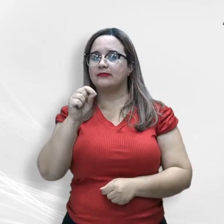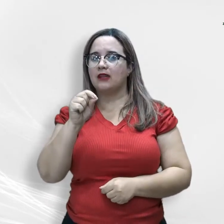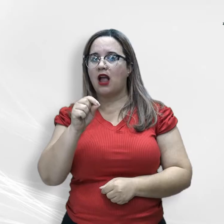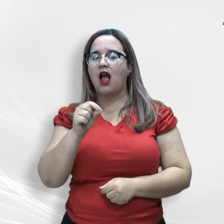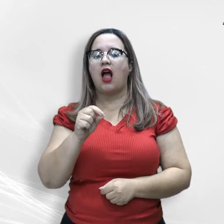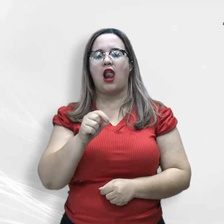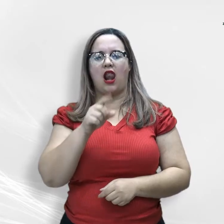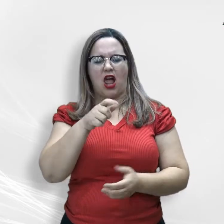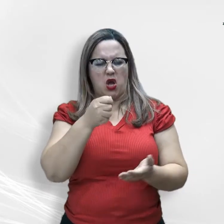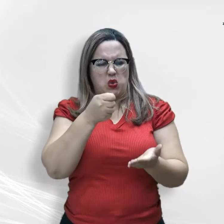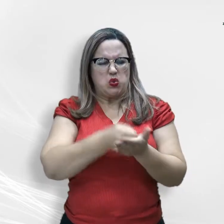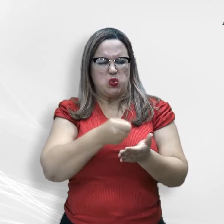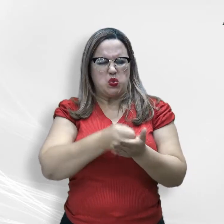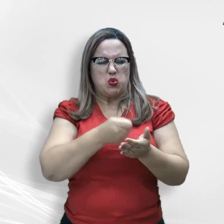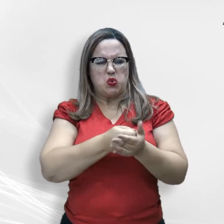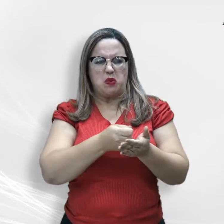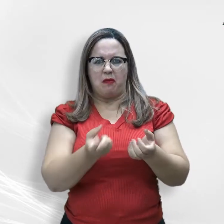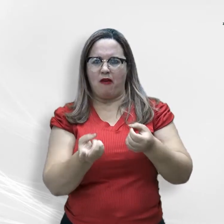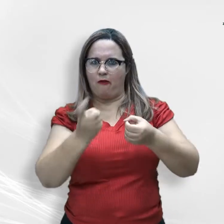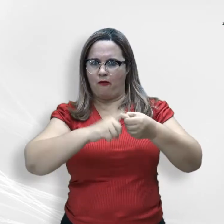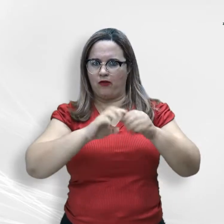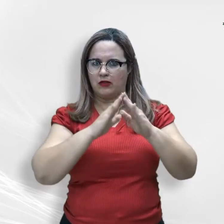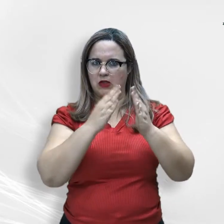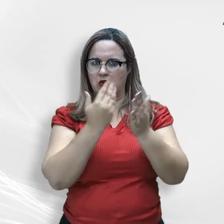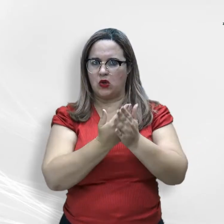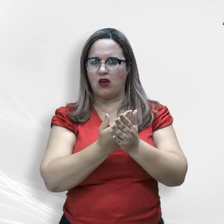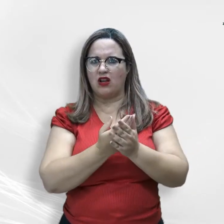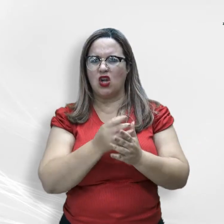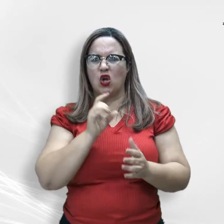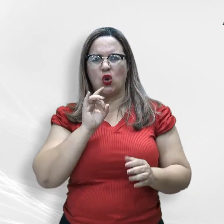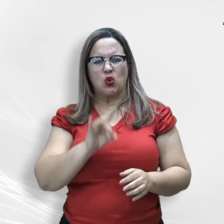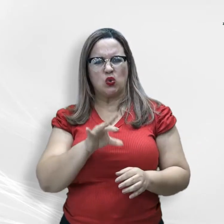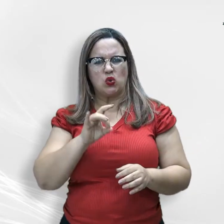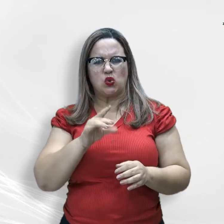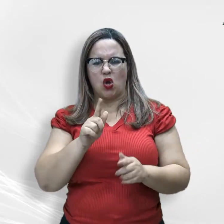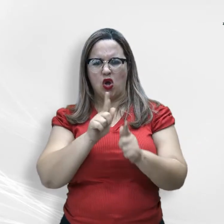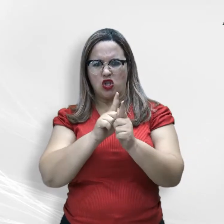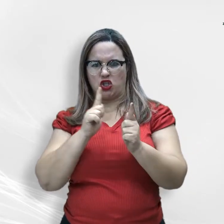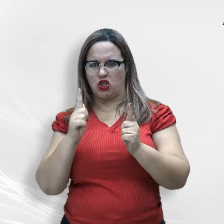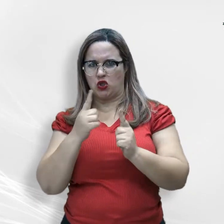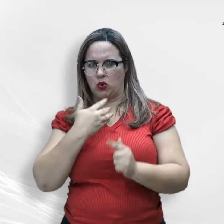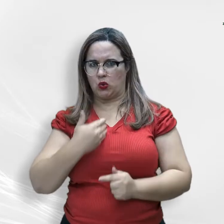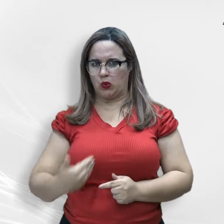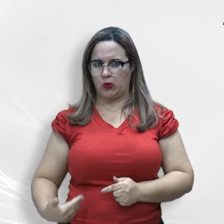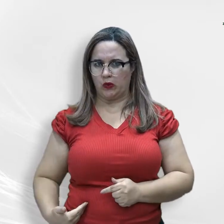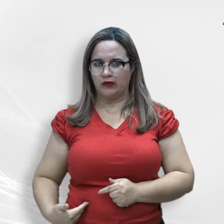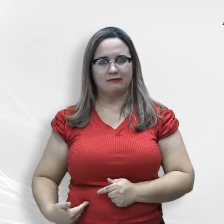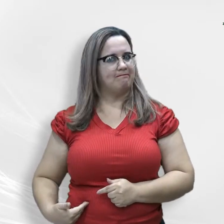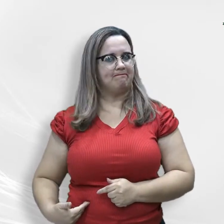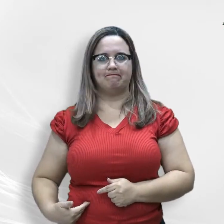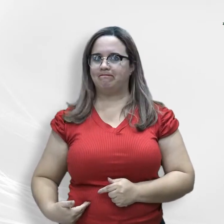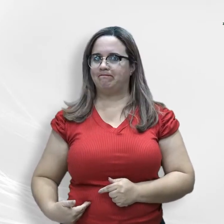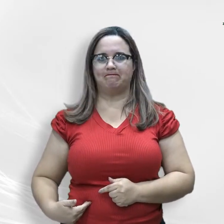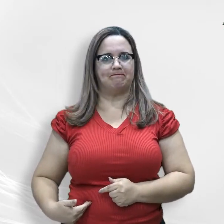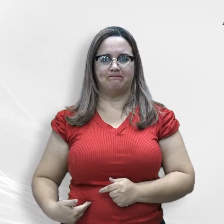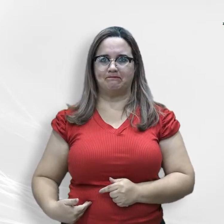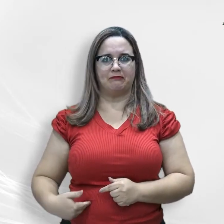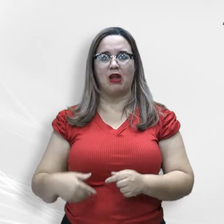condição estabelecida para o retorno às aulas não depende exclusivamente do gestor público, pois não vincula a disponibilização das